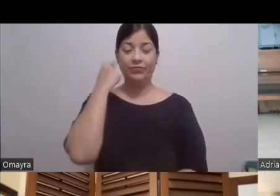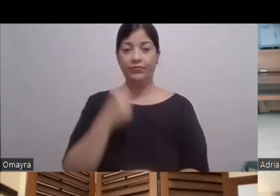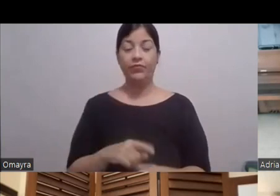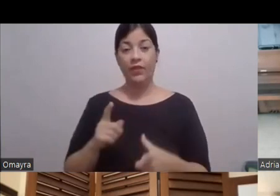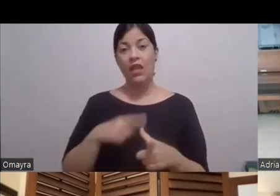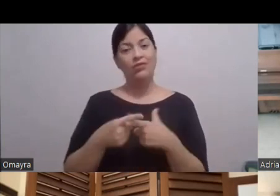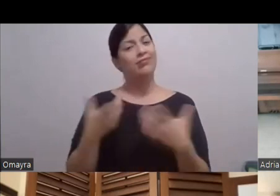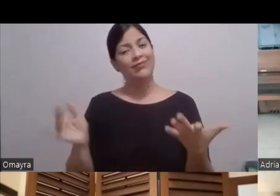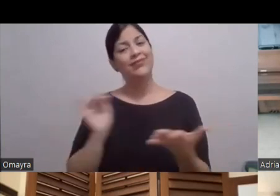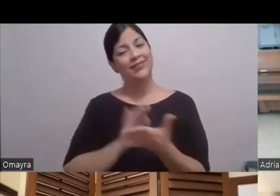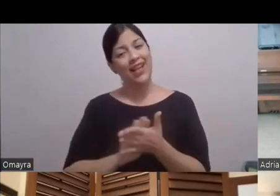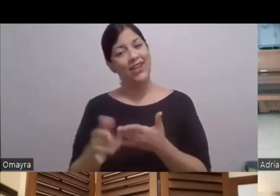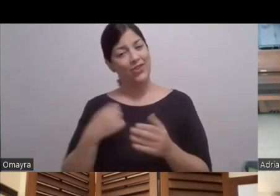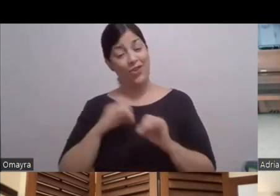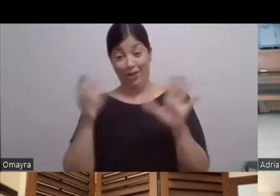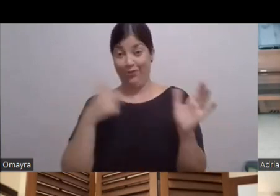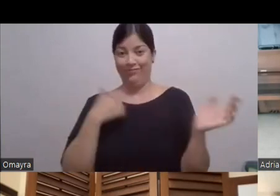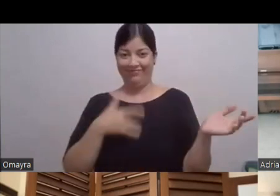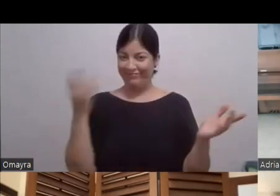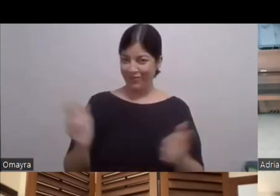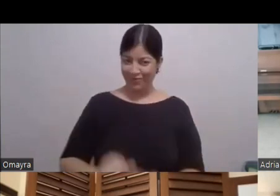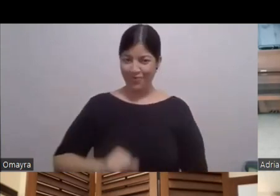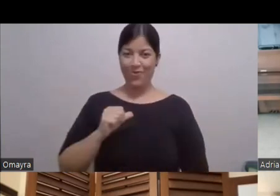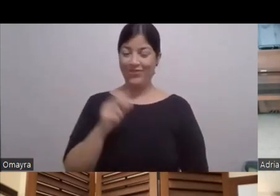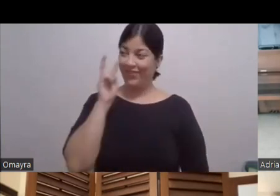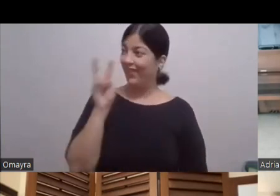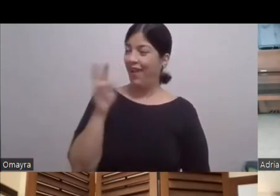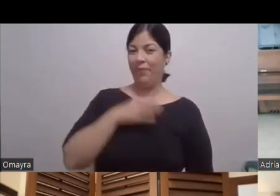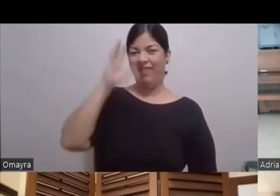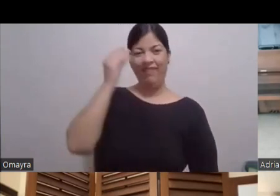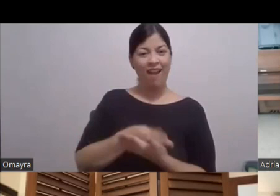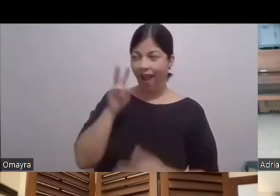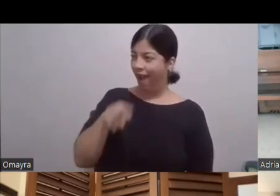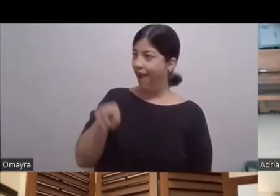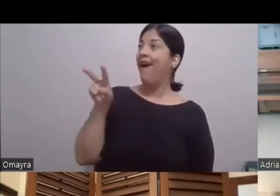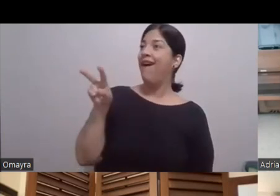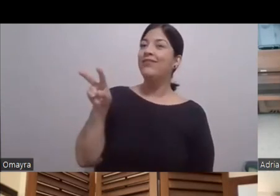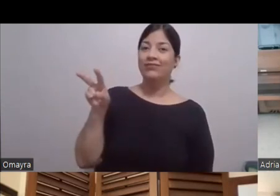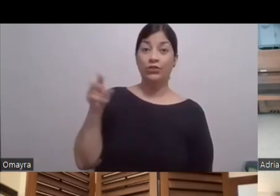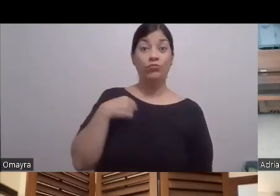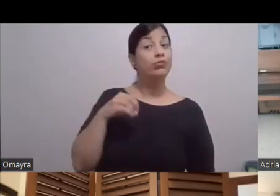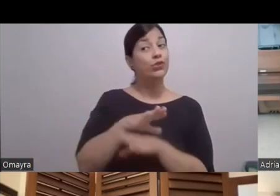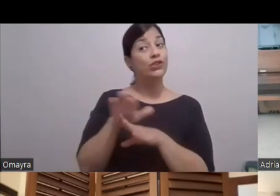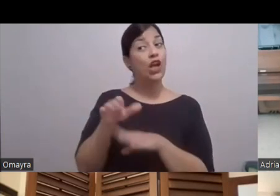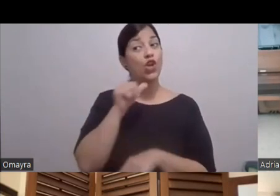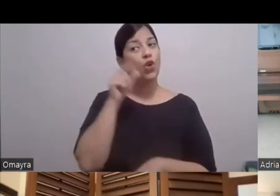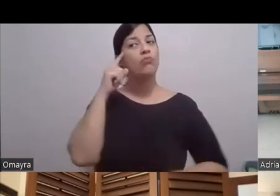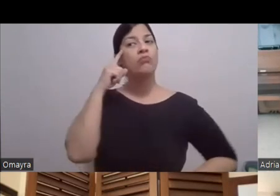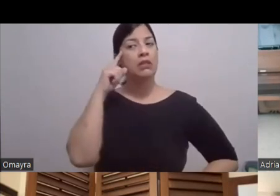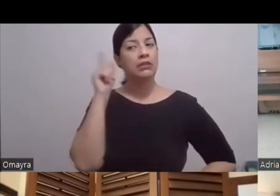Y claro que me sentí Muy orgulloso Este De verlo ahí Y claro También la aconseguí Y le dije No te creas Que Que por esto Ya se te